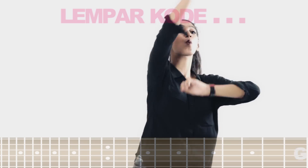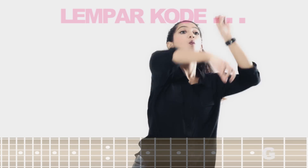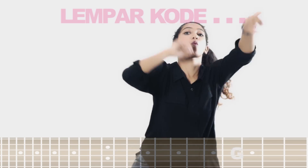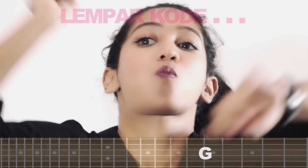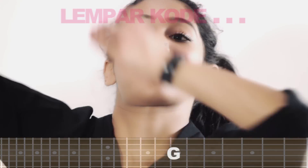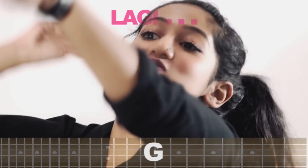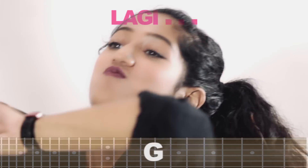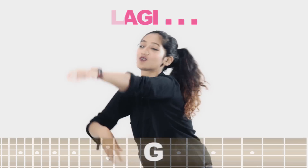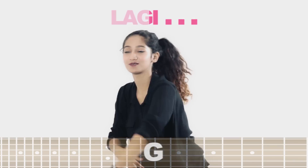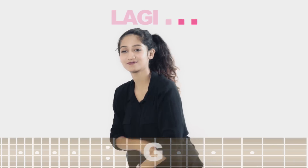Lagi